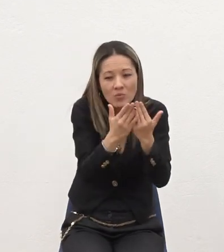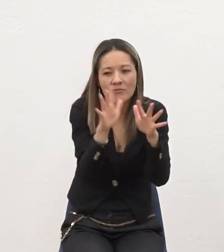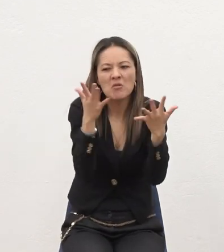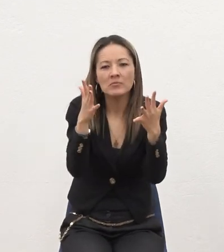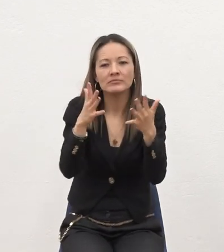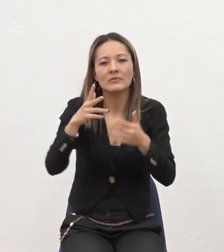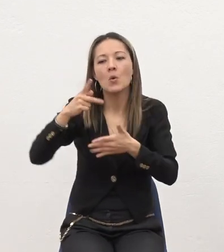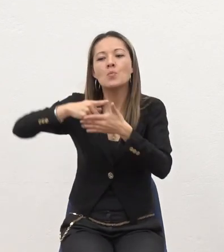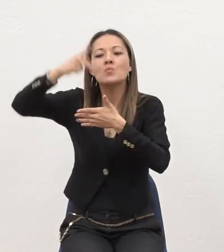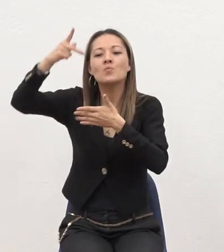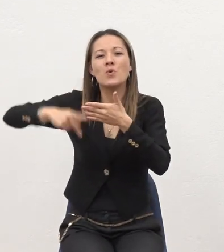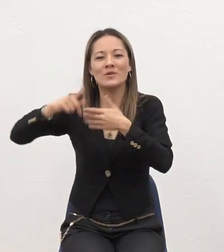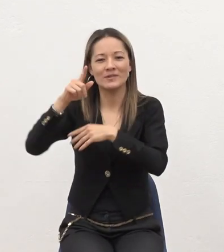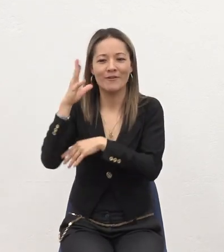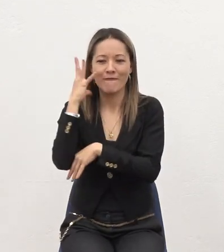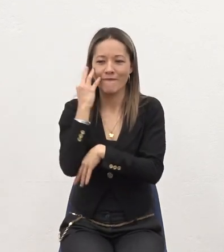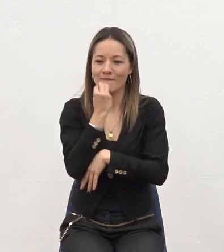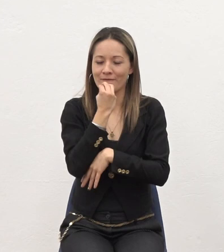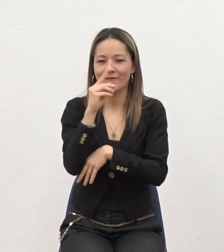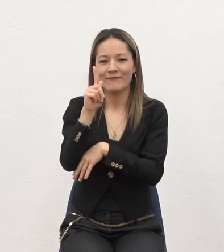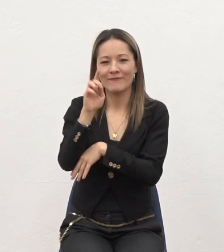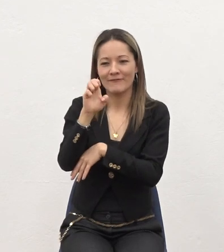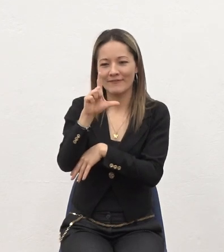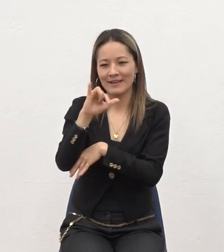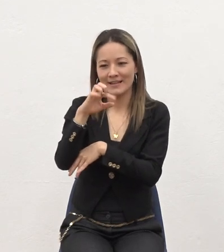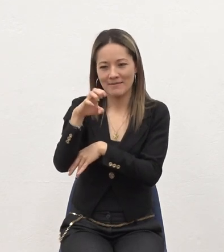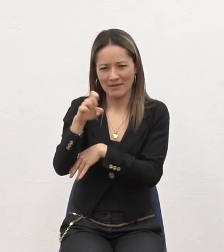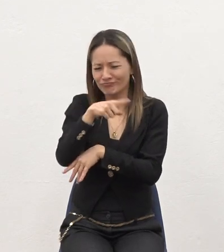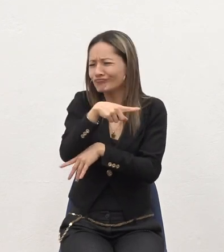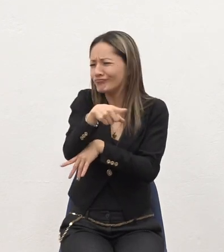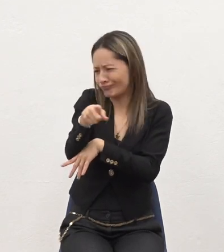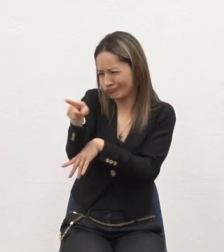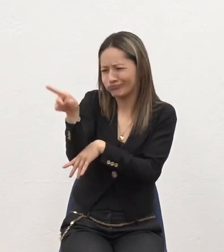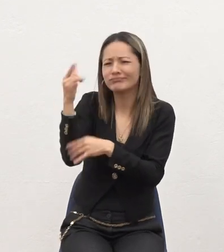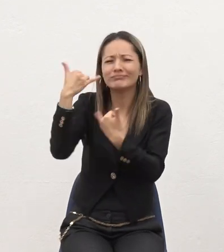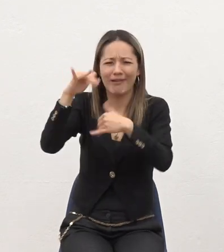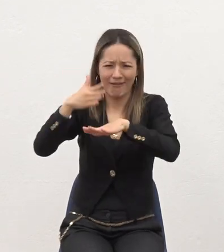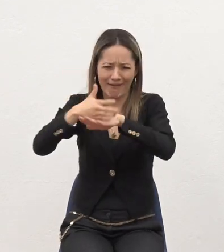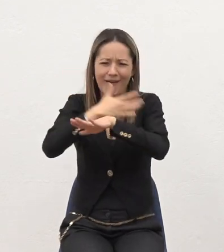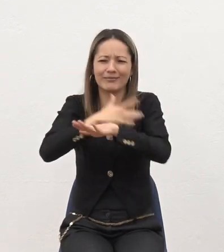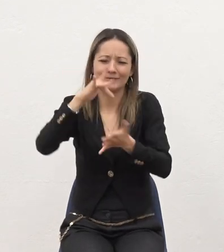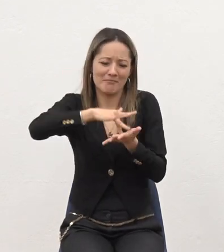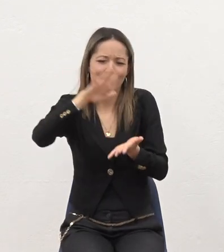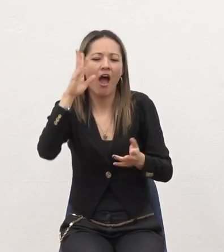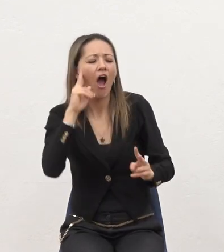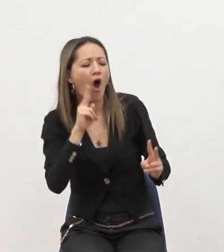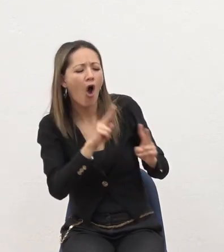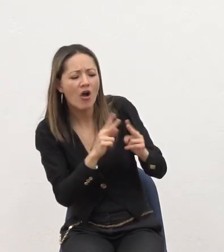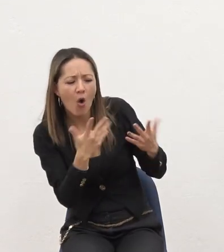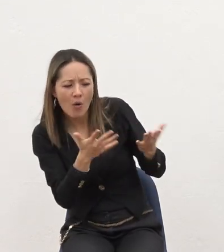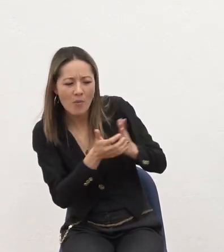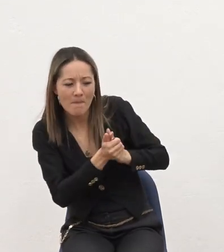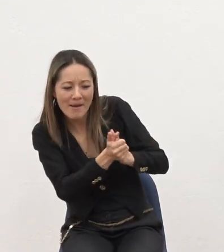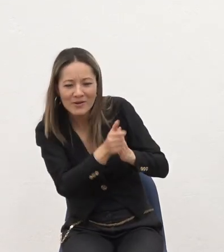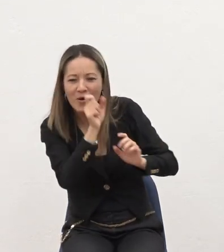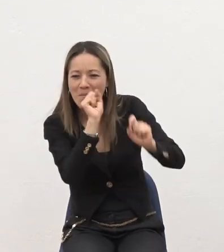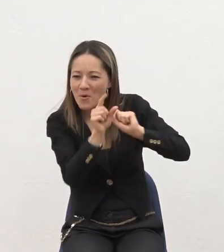proyecto Felipe De los cuales muchas personas De ustedes ya Han participado Y conocen más o menos Como es la metodología Que a través de las